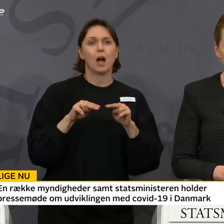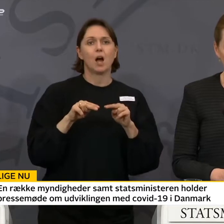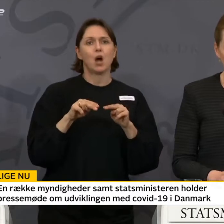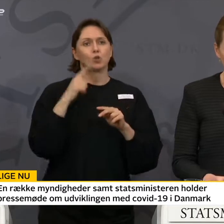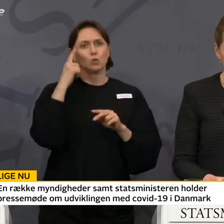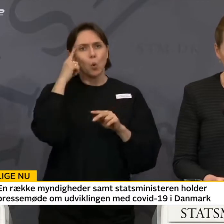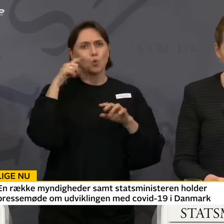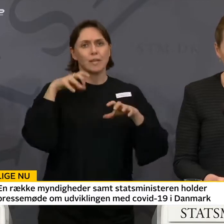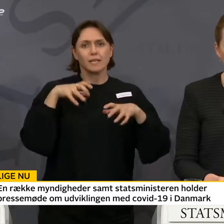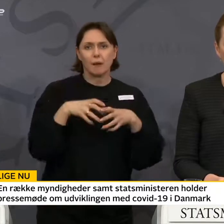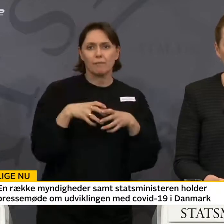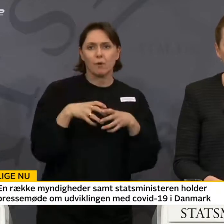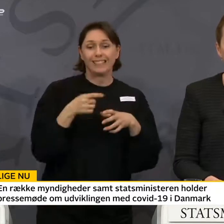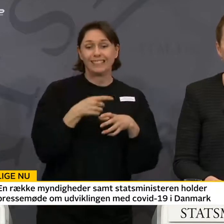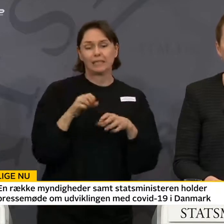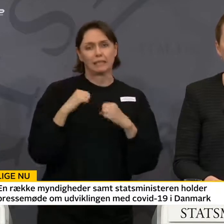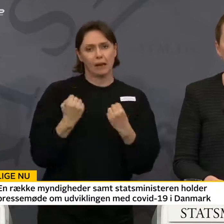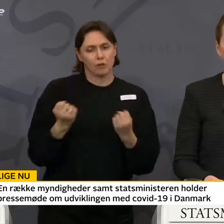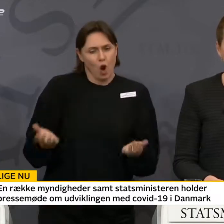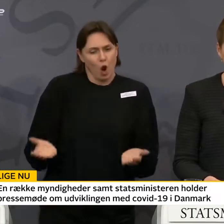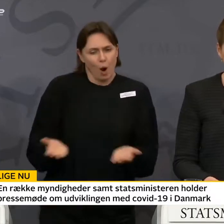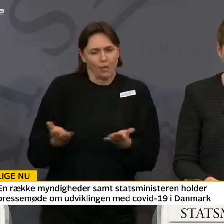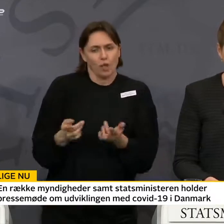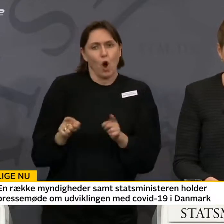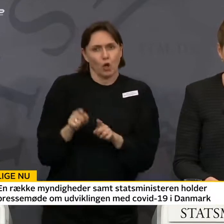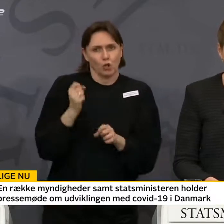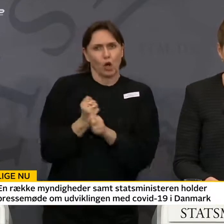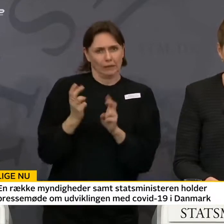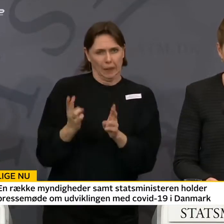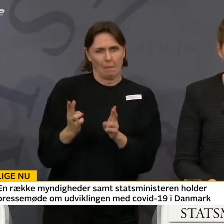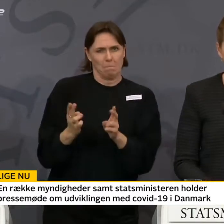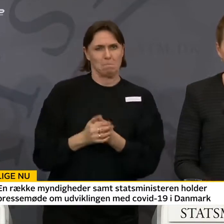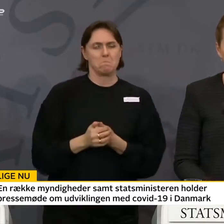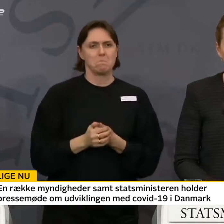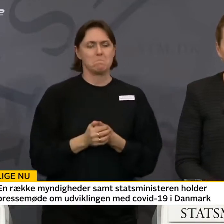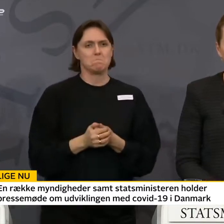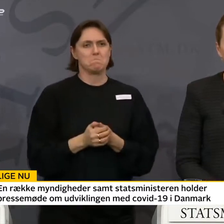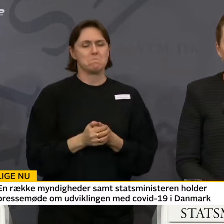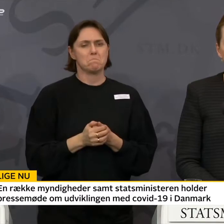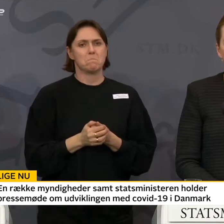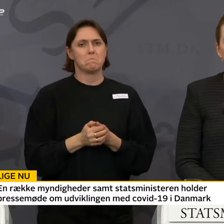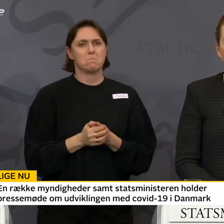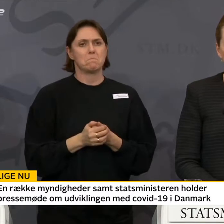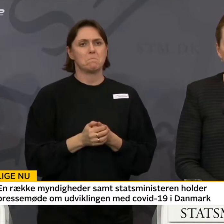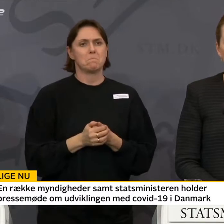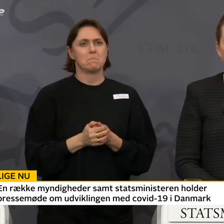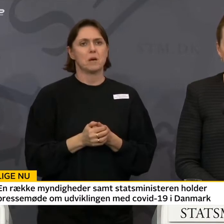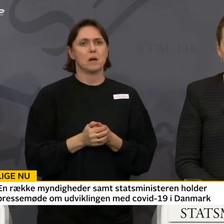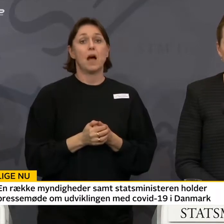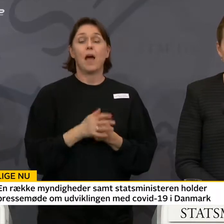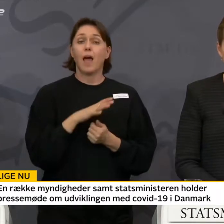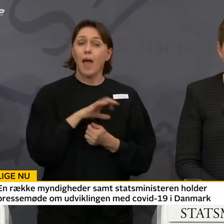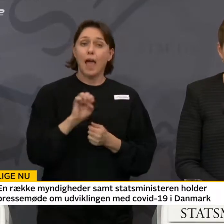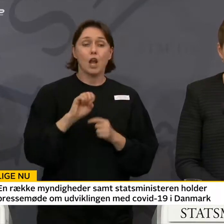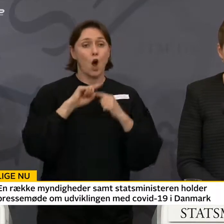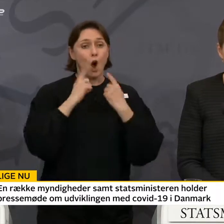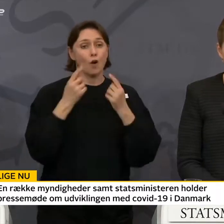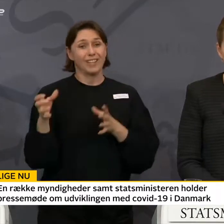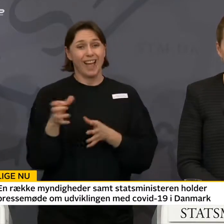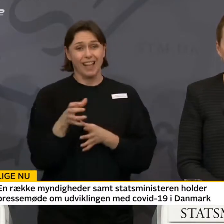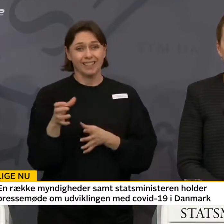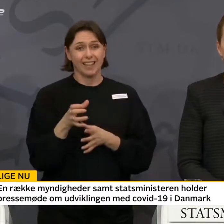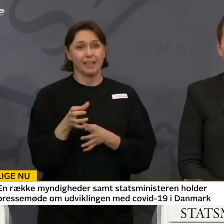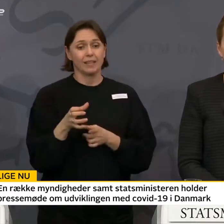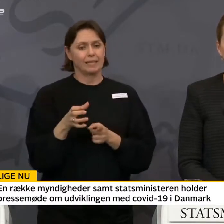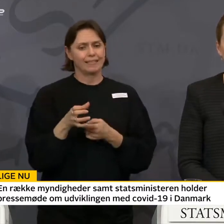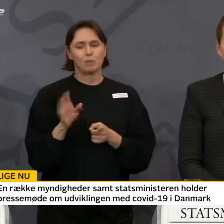samfund opfordres kraftigt til at gøre det samme. Alle offentlige ansatte, der ikke